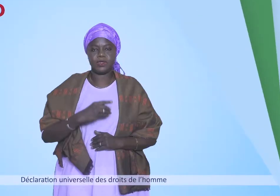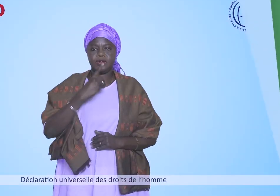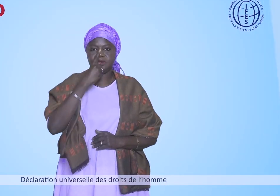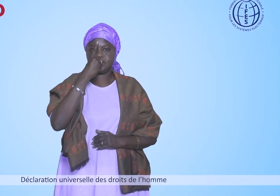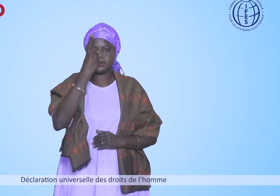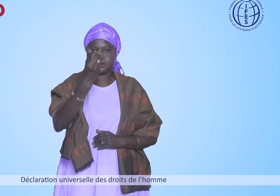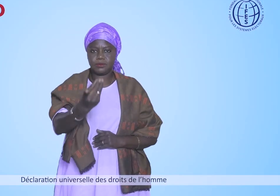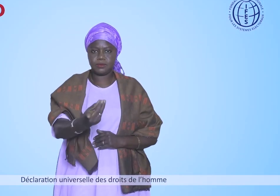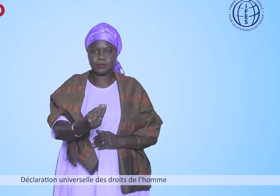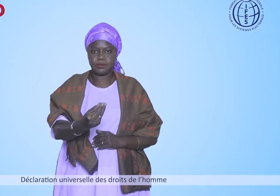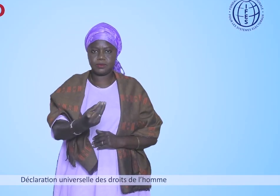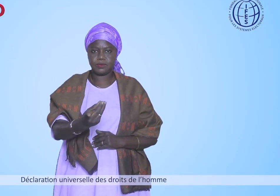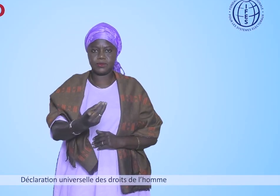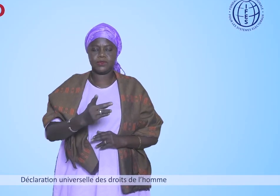Déclaration universelle des droits de l'homme